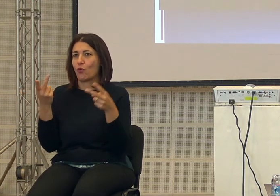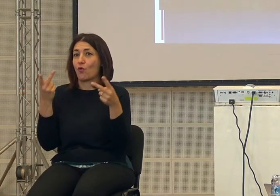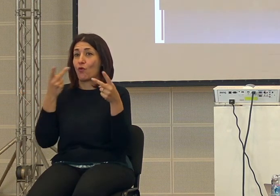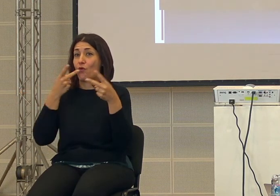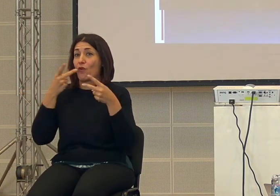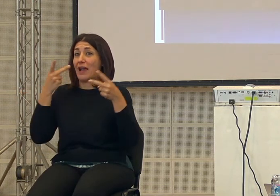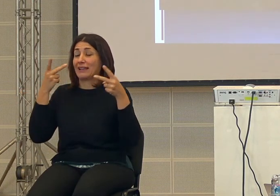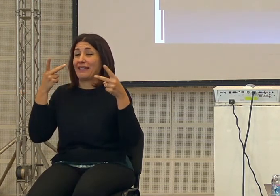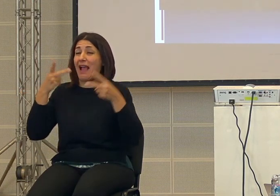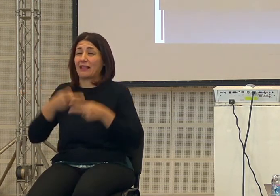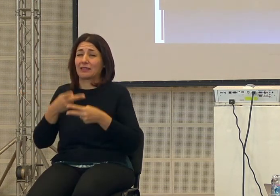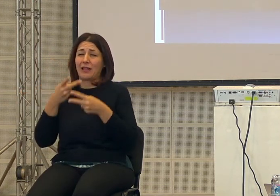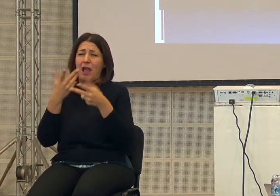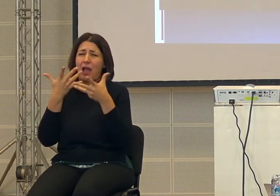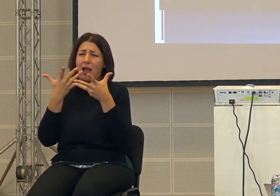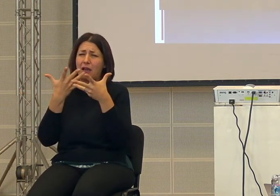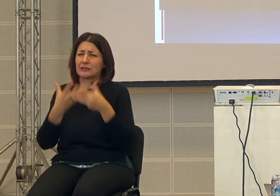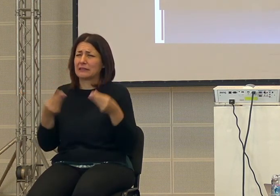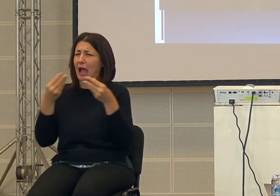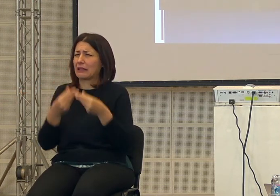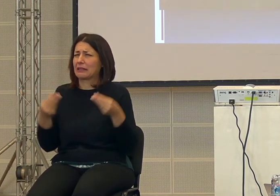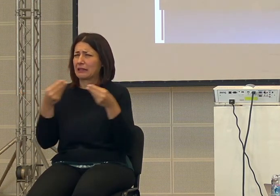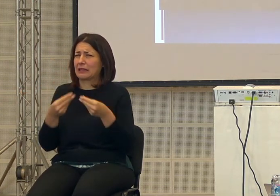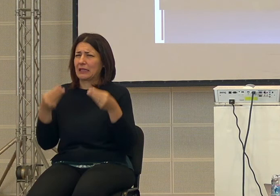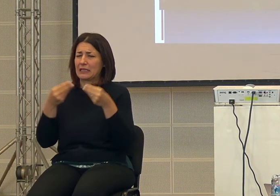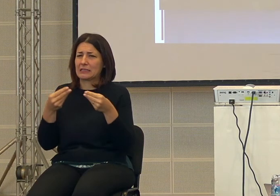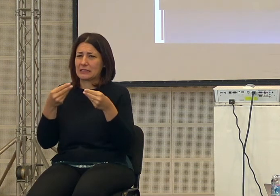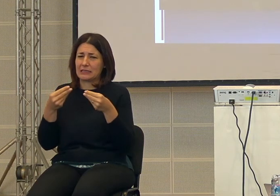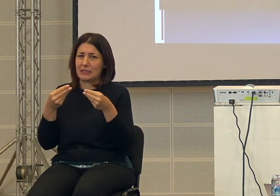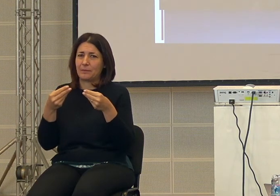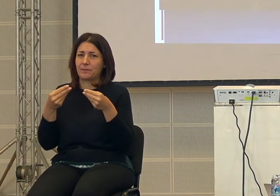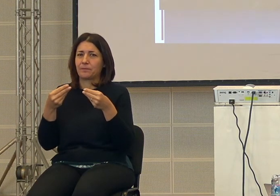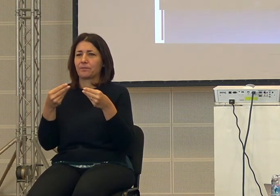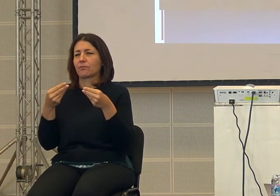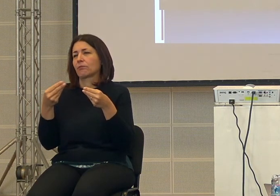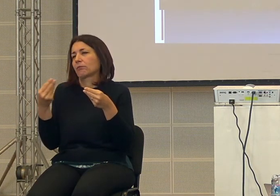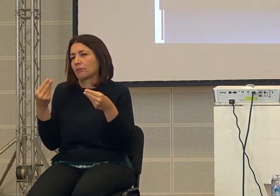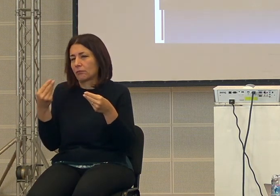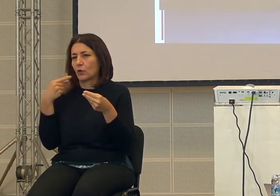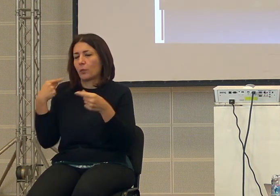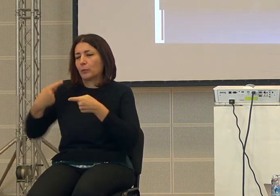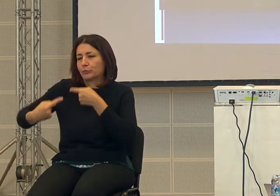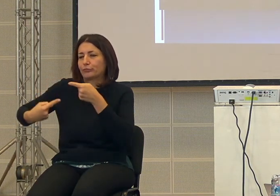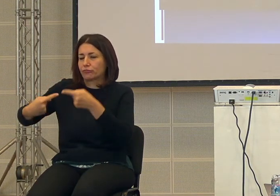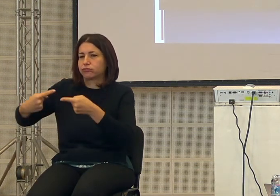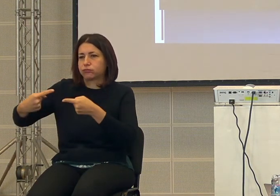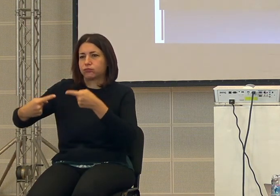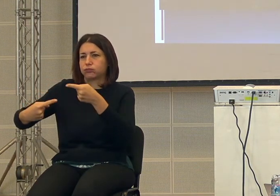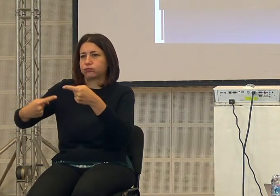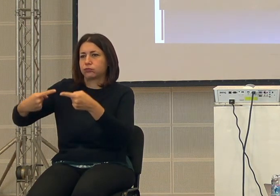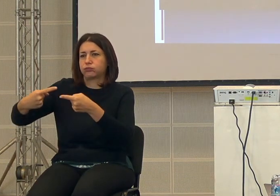ha avuto tantissime altre ha avuto altri esponenti Neanderthal Denisso e che